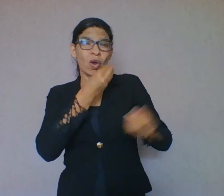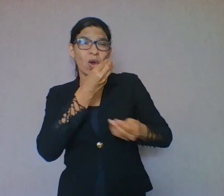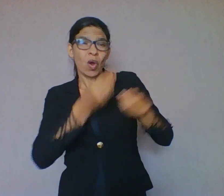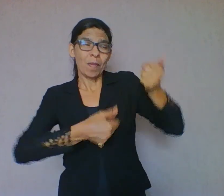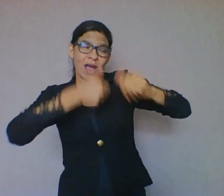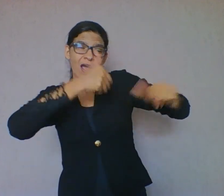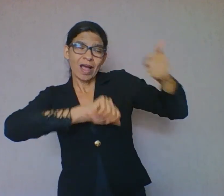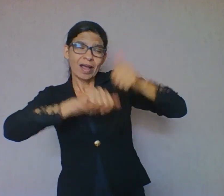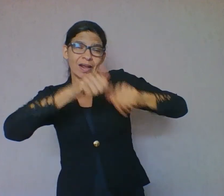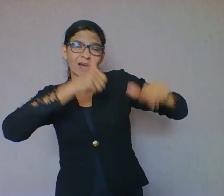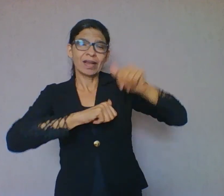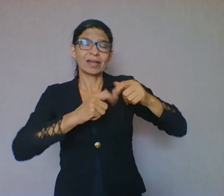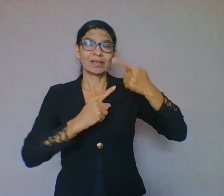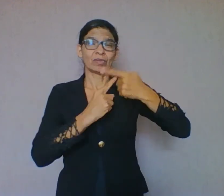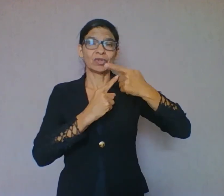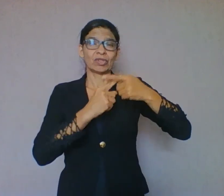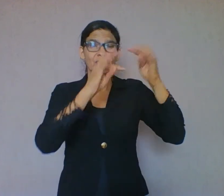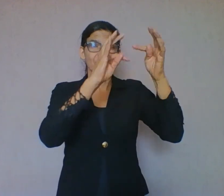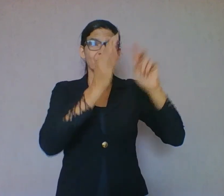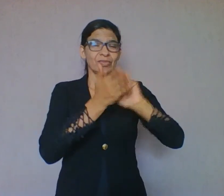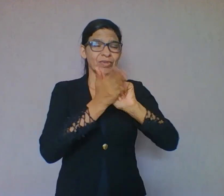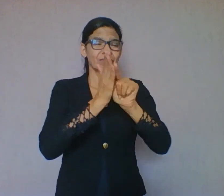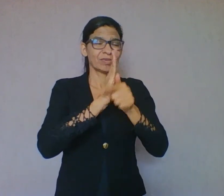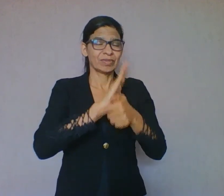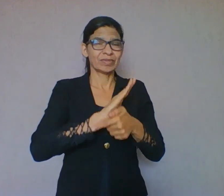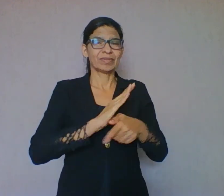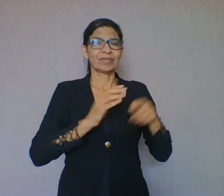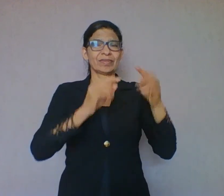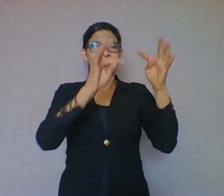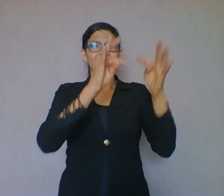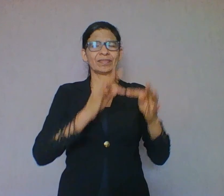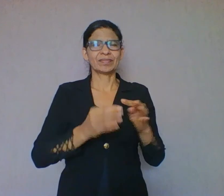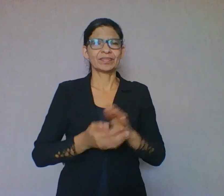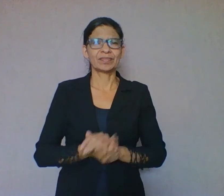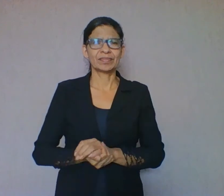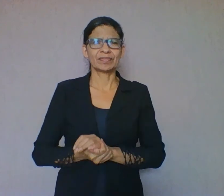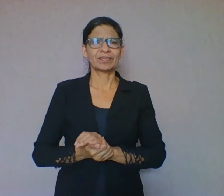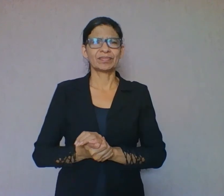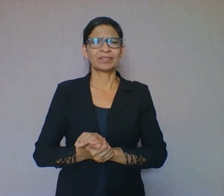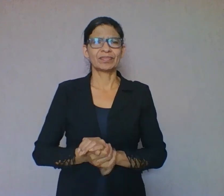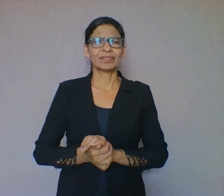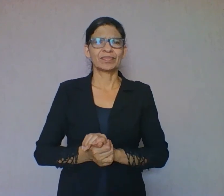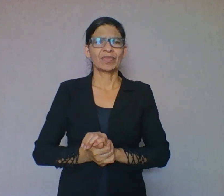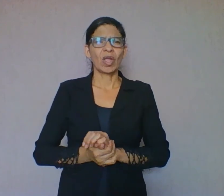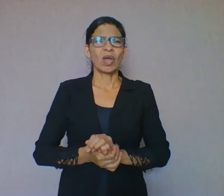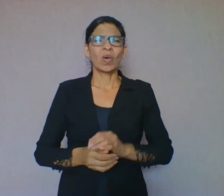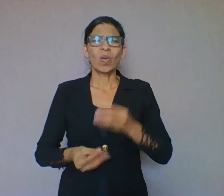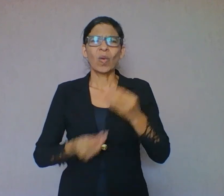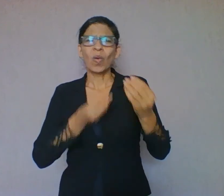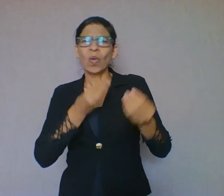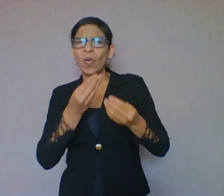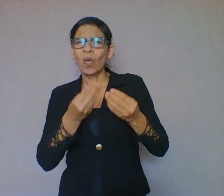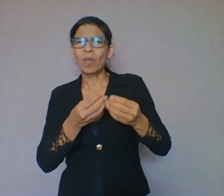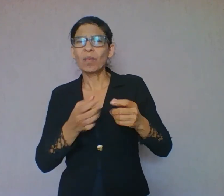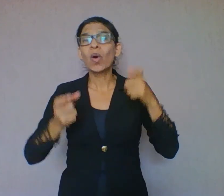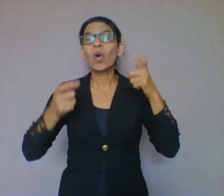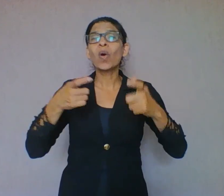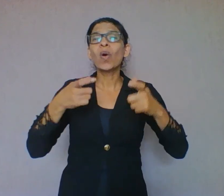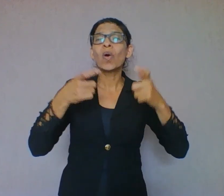autor ou instituição responsável pela publicação. Onde esse texto está? Numa revista científica?